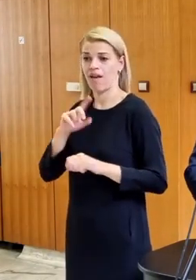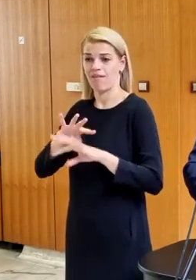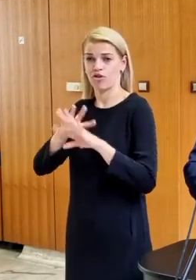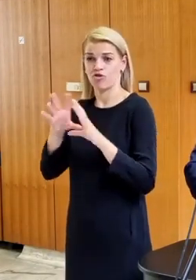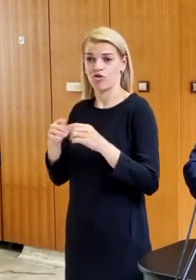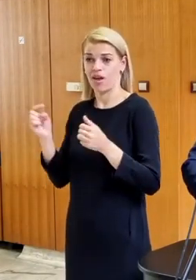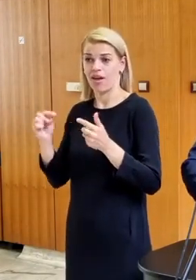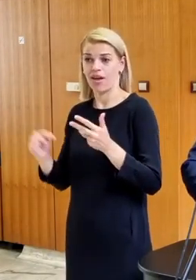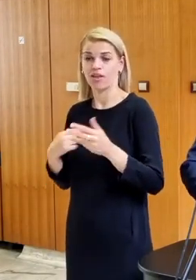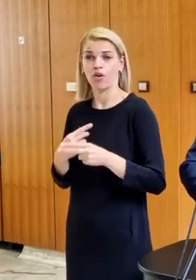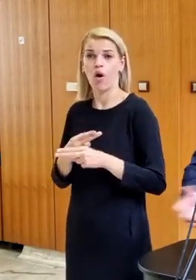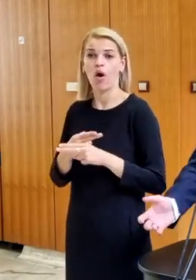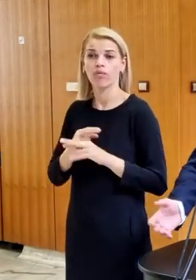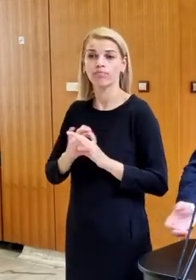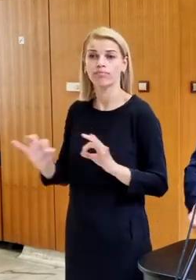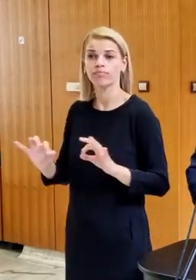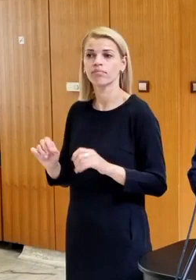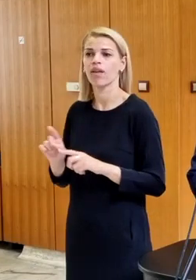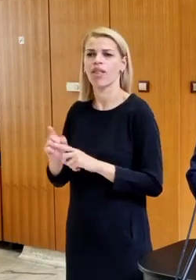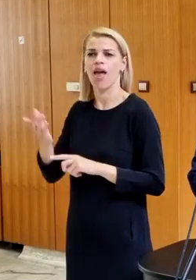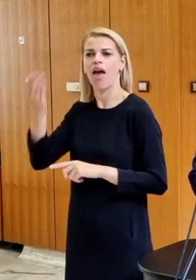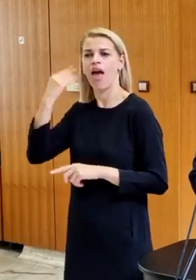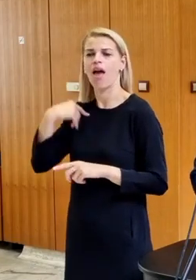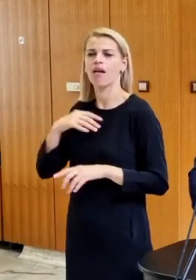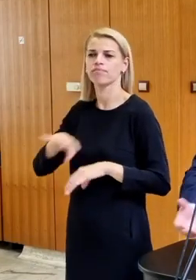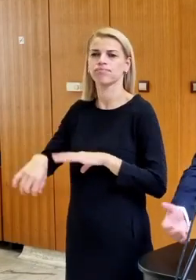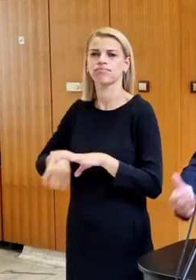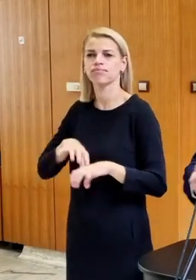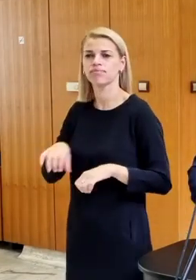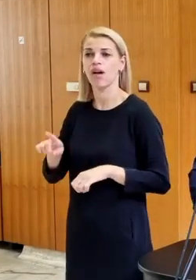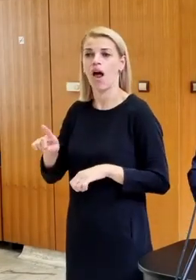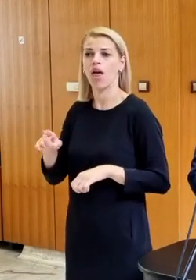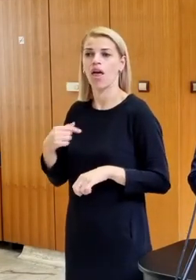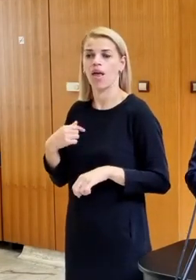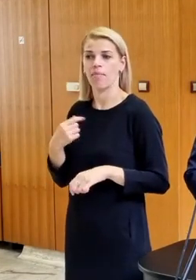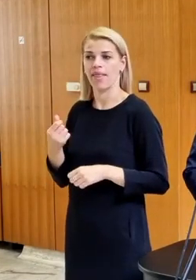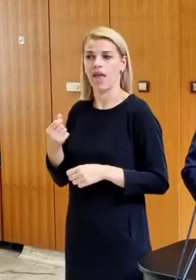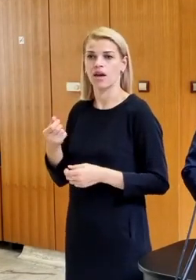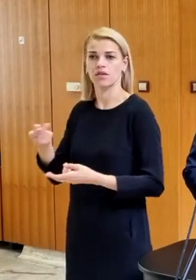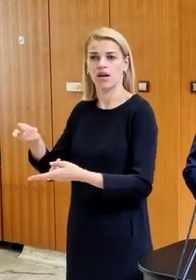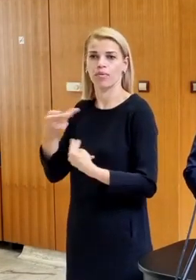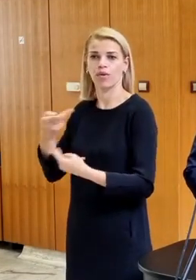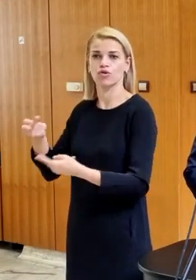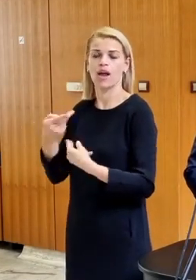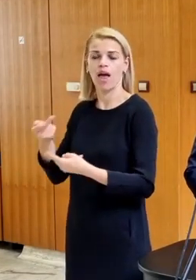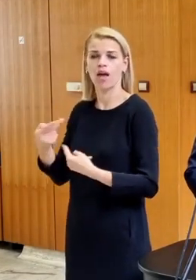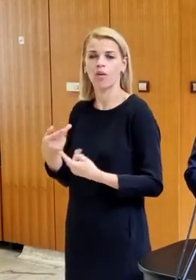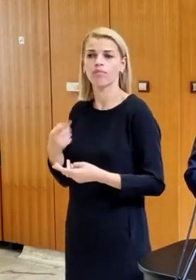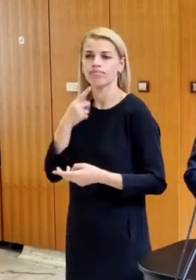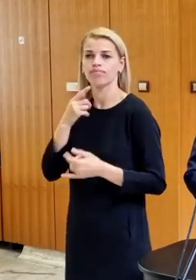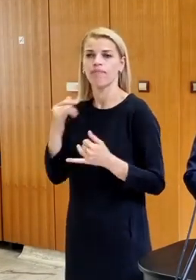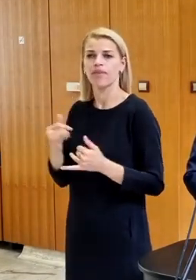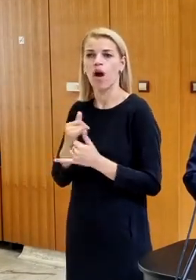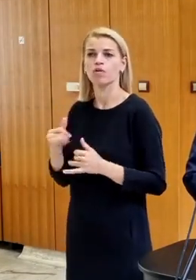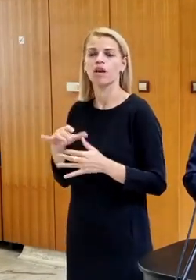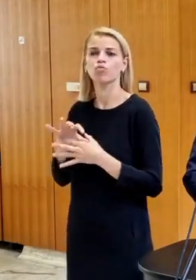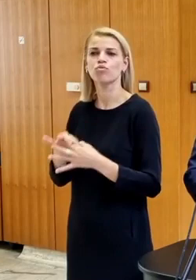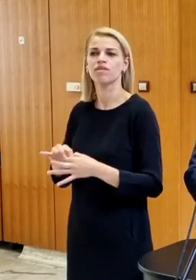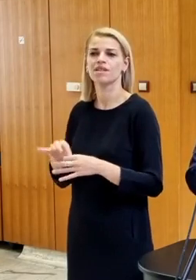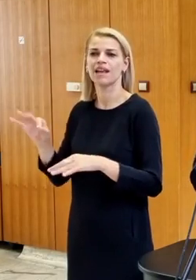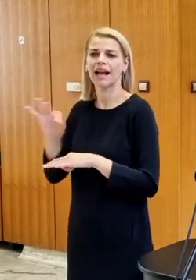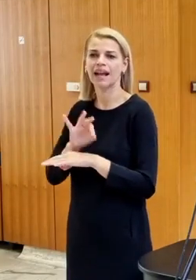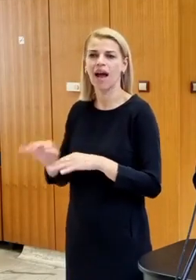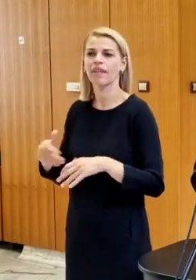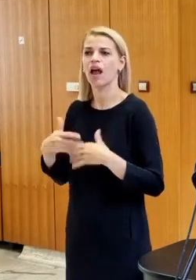zistite, že nie, že sa krádne, ako sa krádlo v minulosti v rezortu obraní, ale že nám dochádzajú peniaze naozaj vo forme grantov